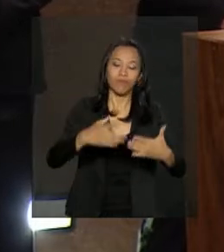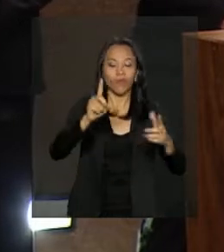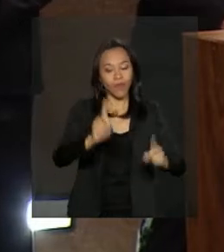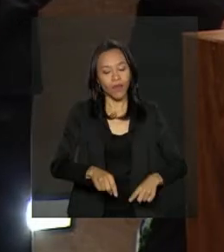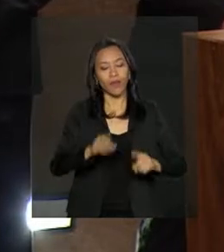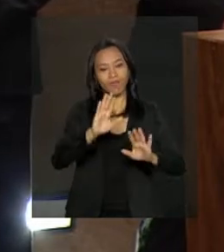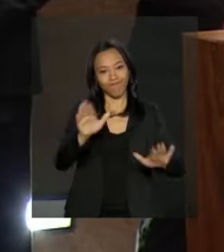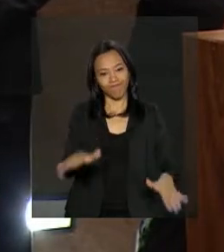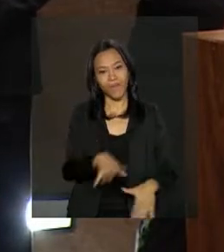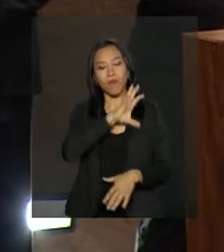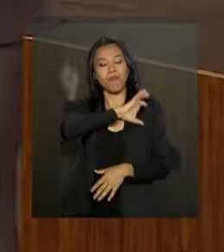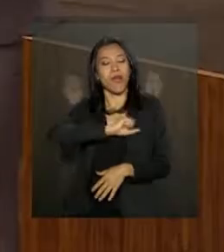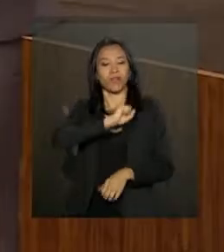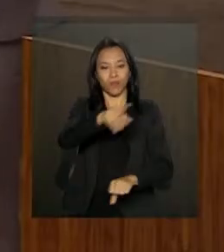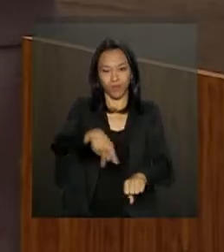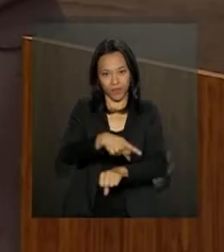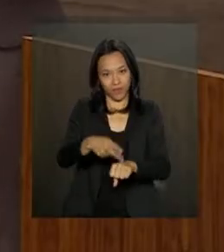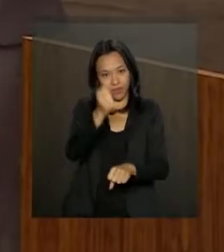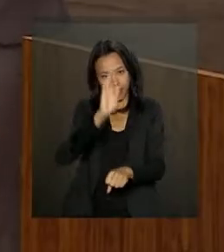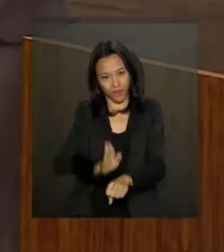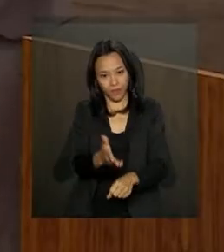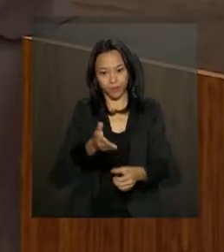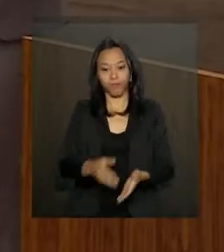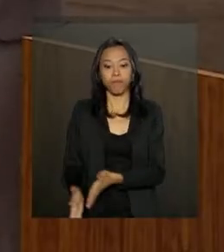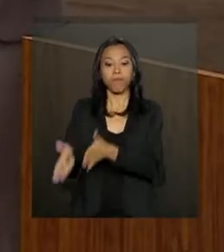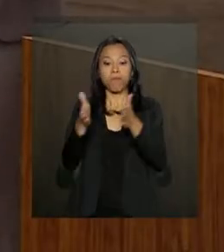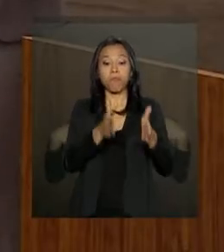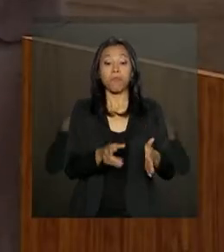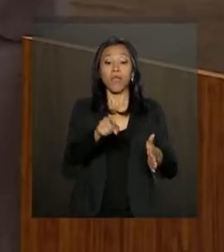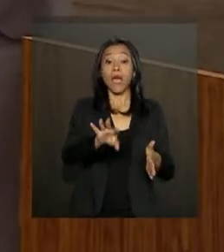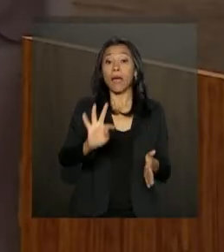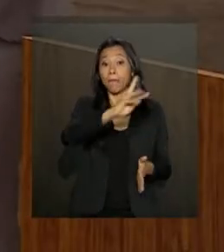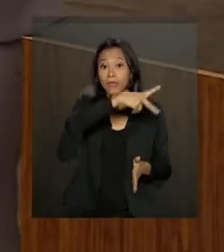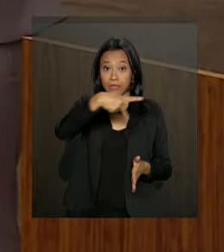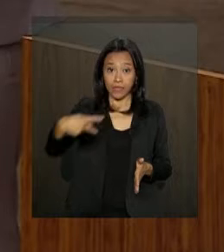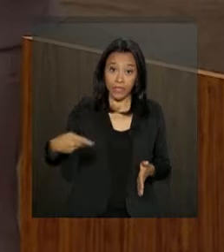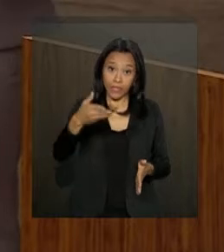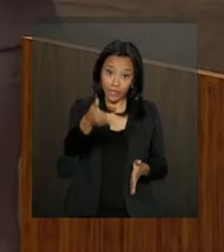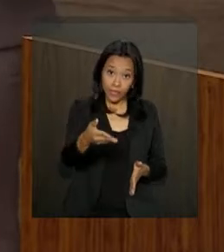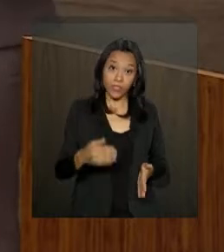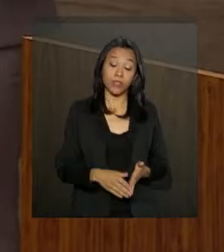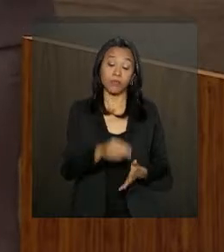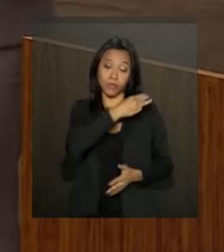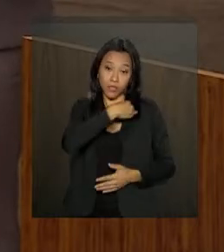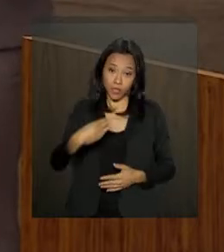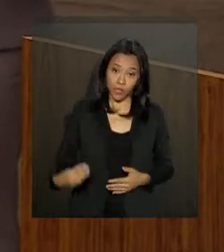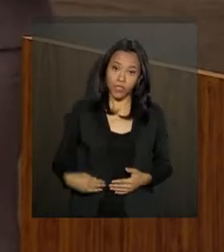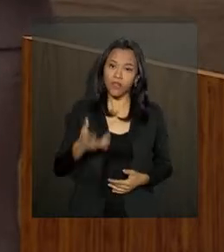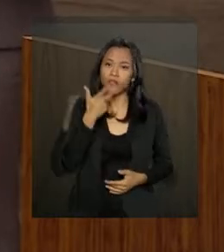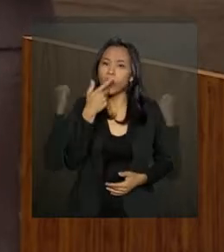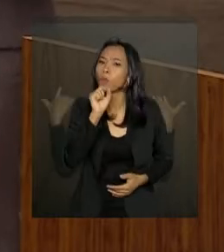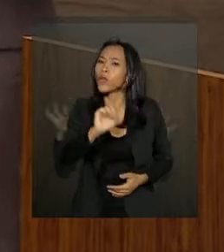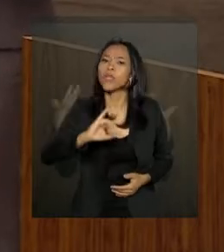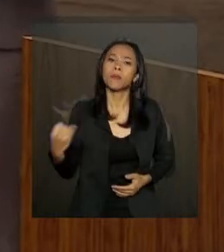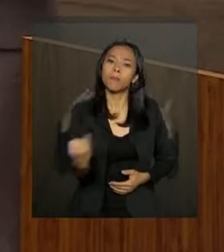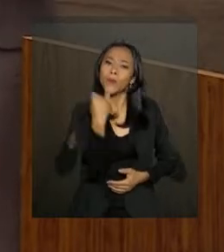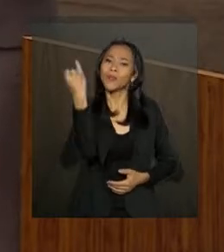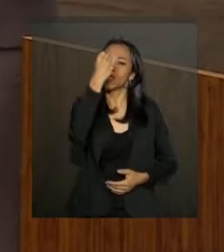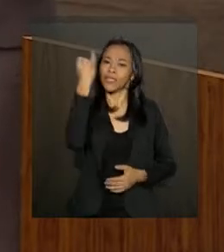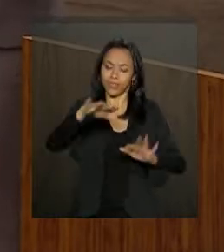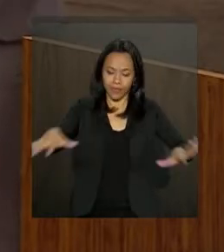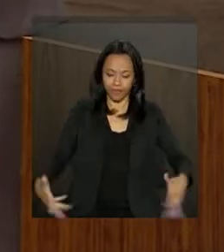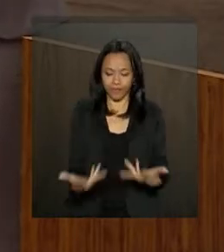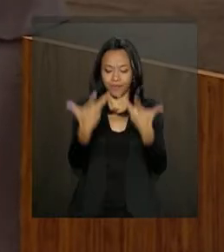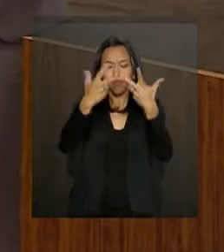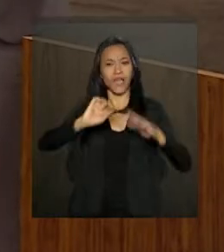do nosso amado Brasil. A presidente do Tribunal Superior Eleitoral, ministra Rosa Weber, falou sobre a importância da cerimônia, que